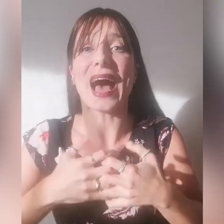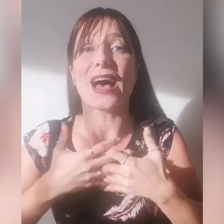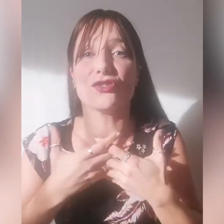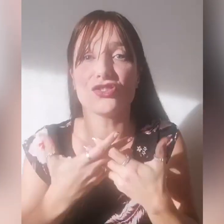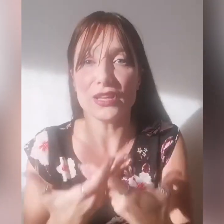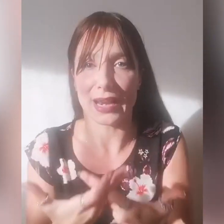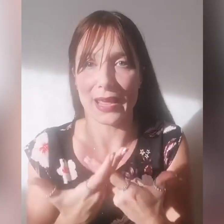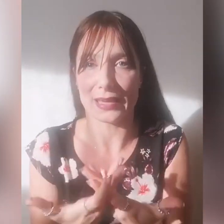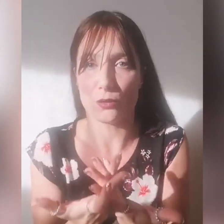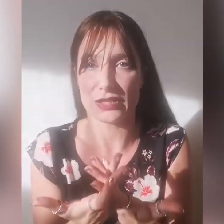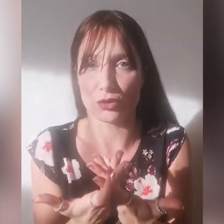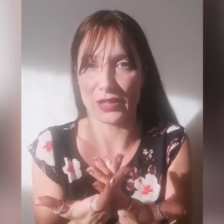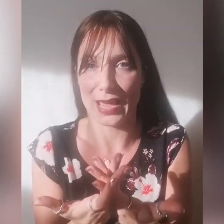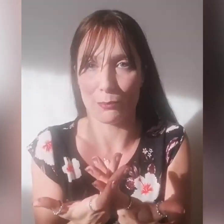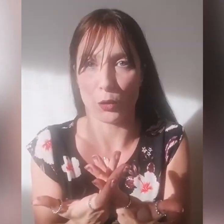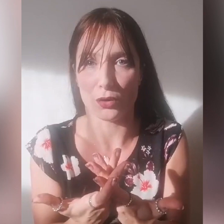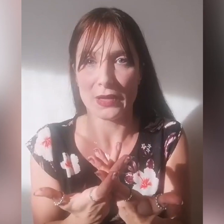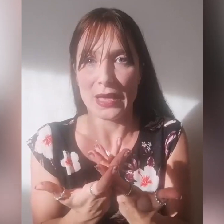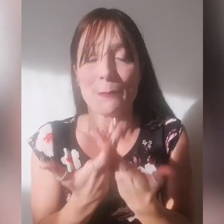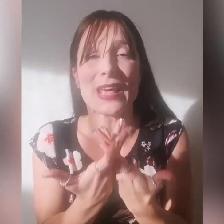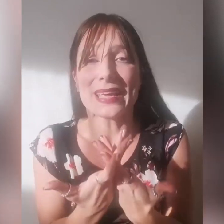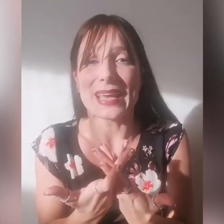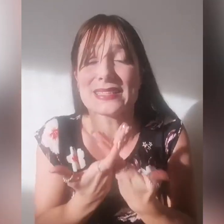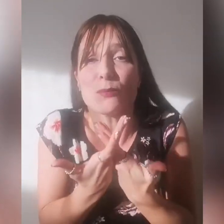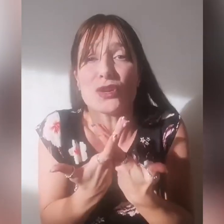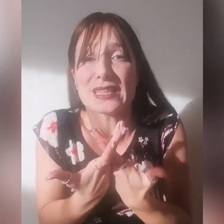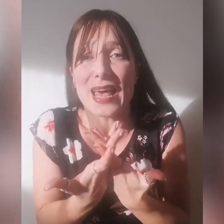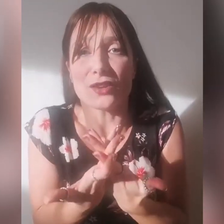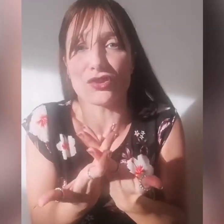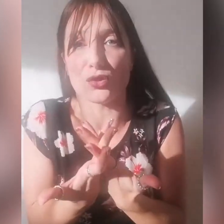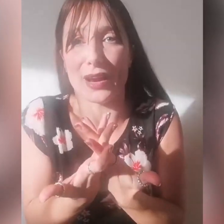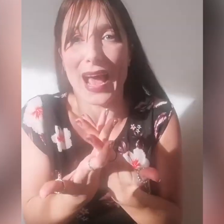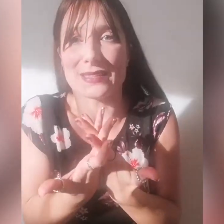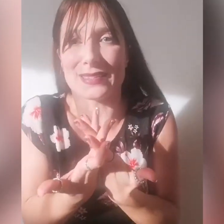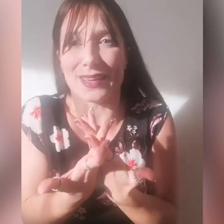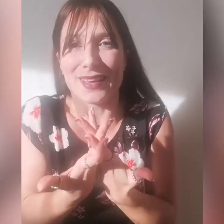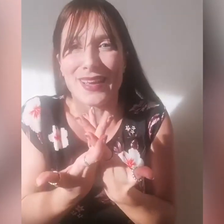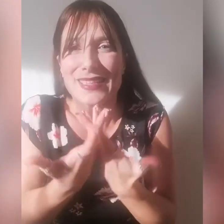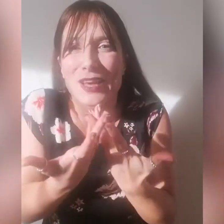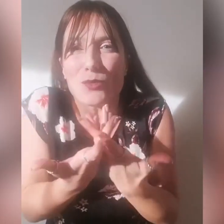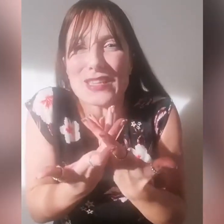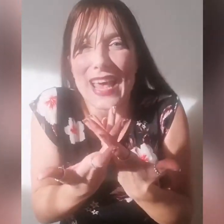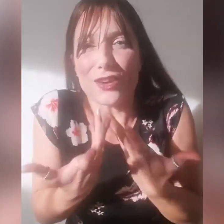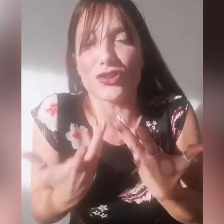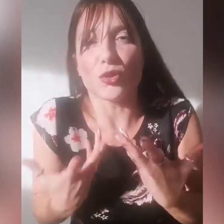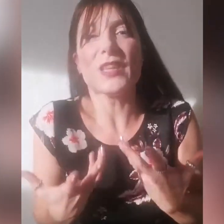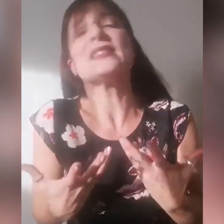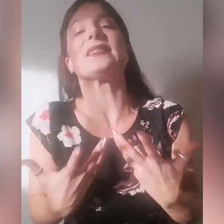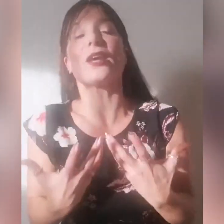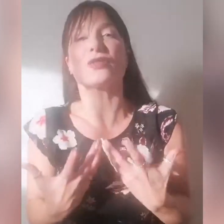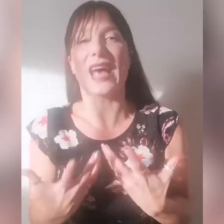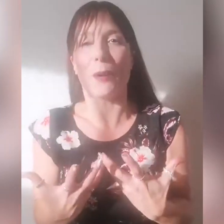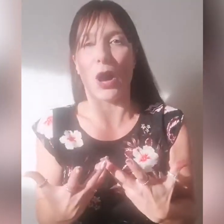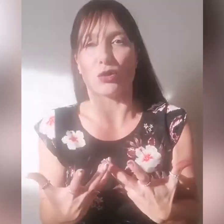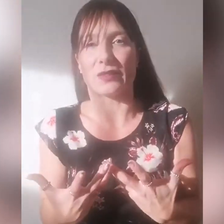agire in questo tempo, perché siamo un esercito ragazzi, siamo un esercito Ministero Sabaoth,